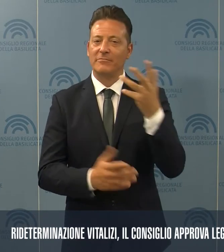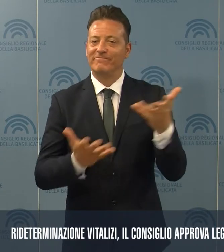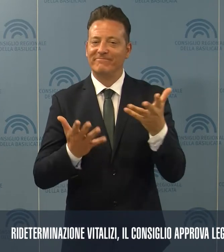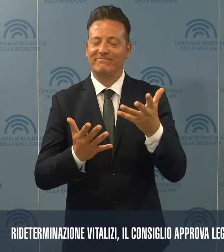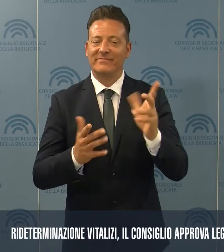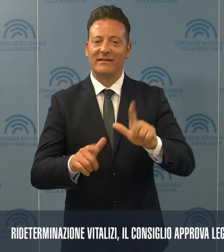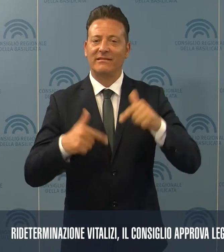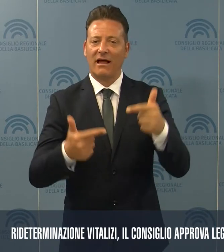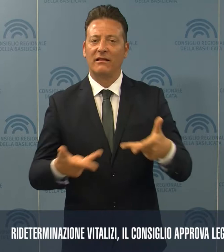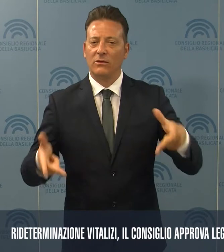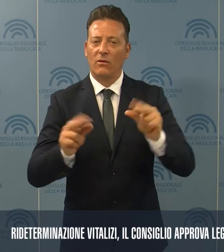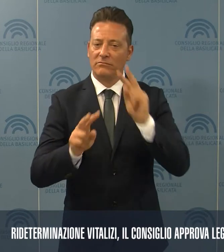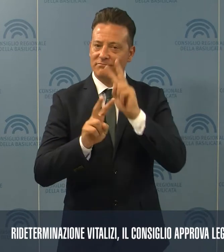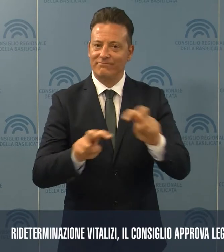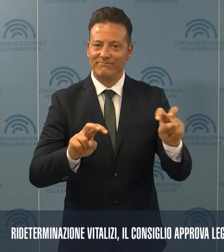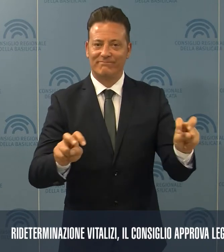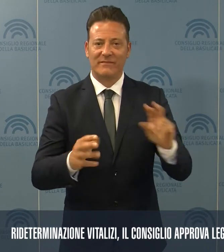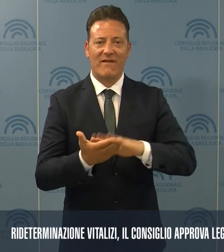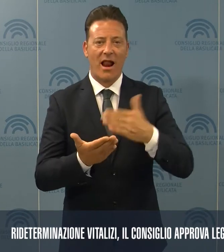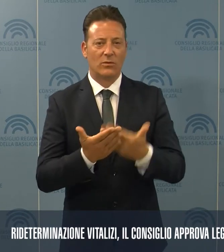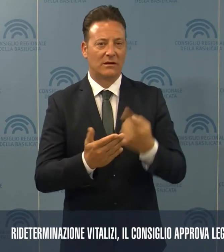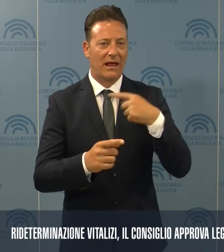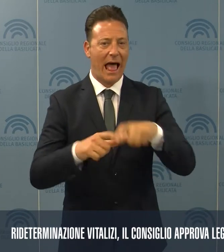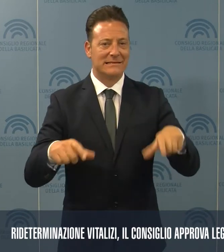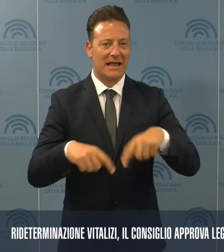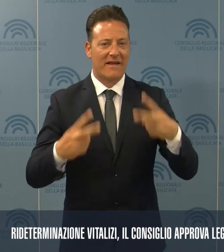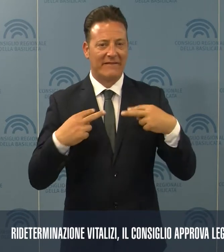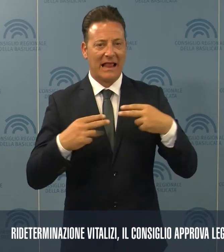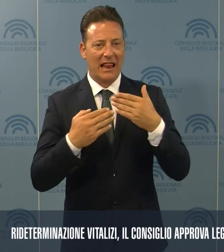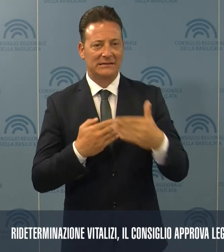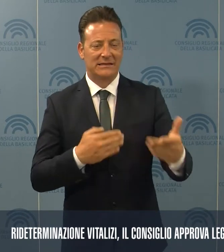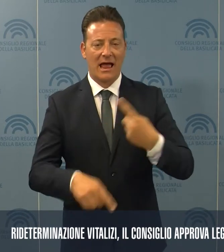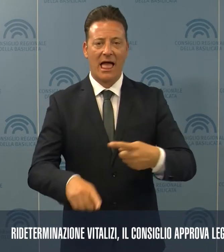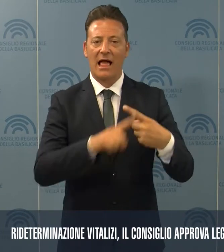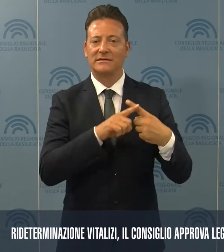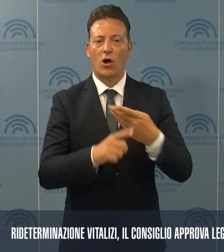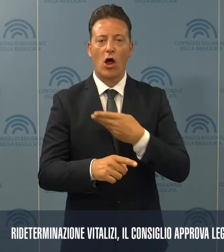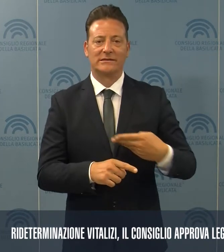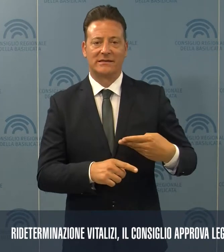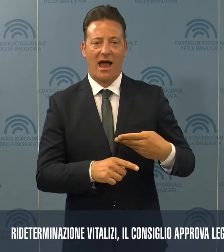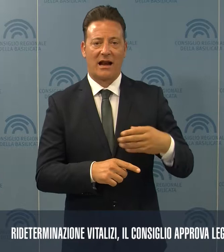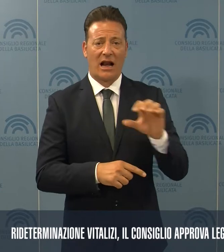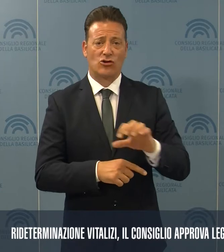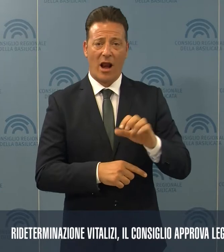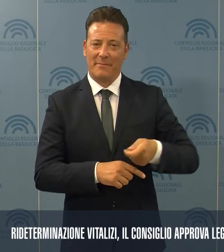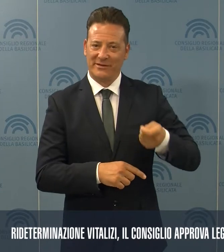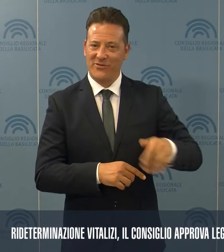rideterminazione degli importi degli assegni vitalizzi agli ex consiglieri regionali e degli